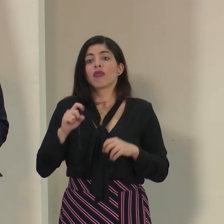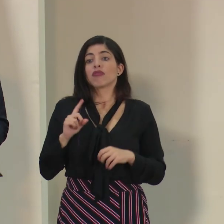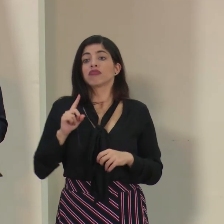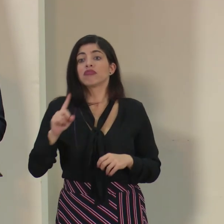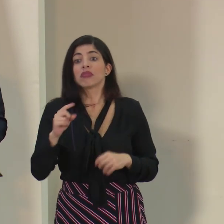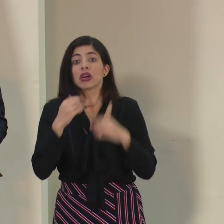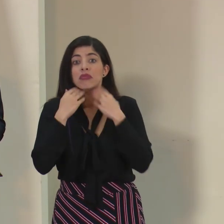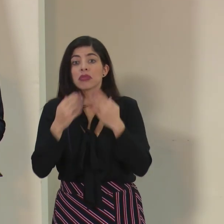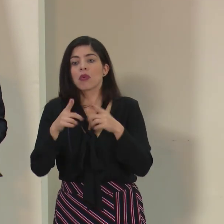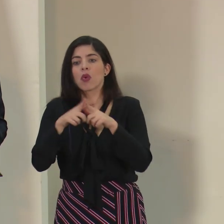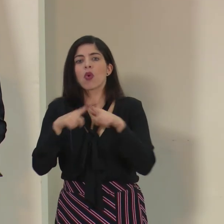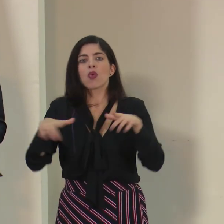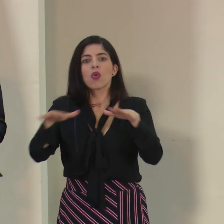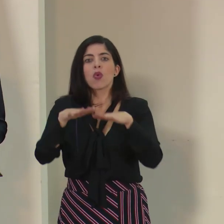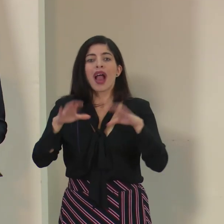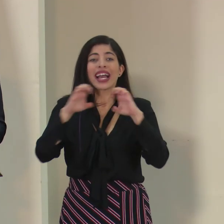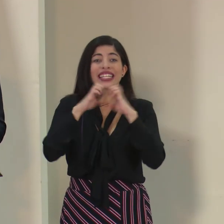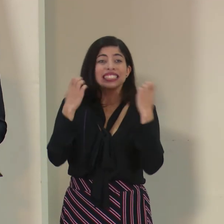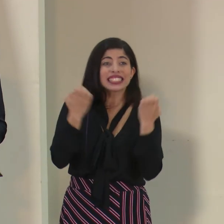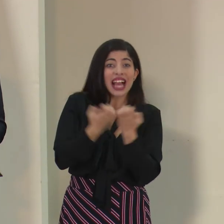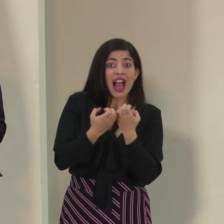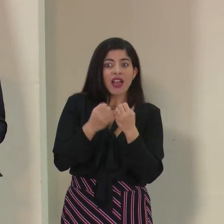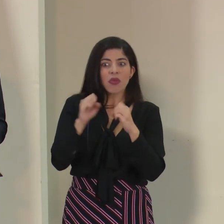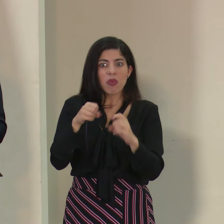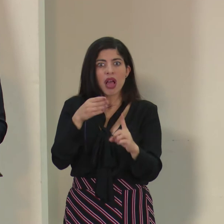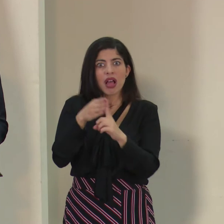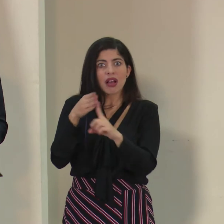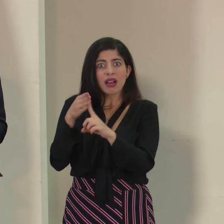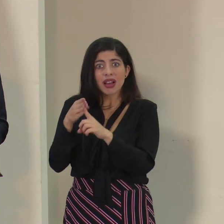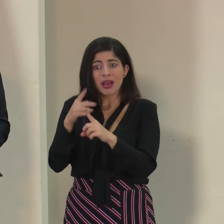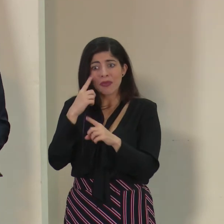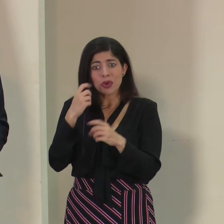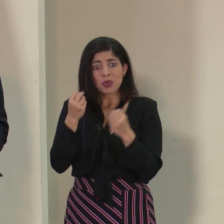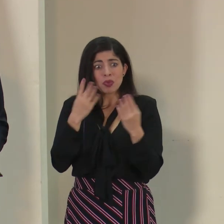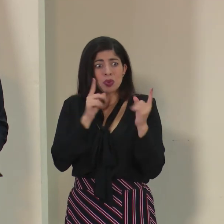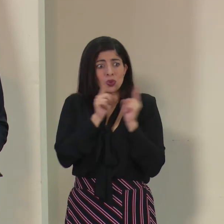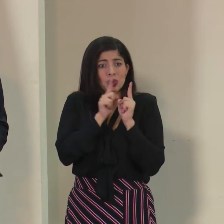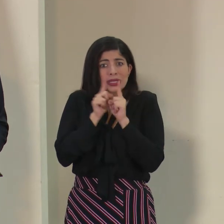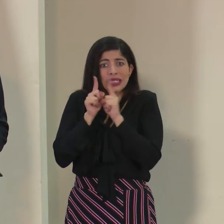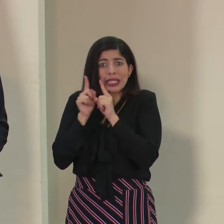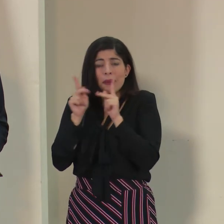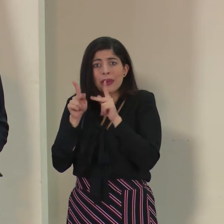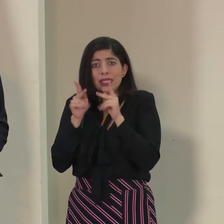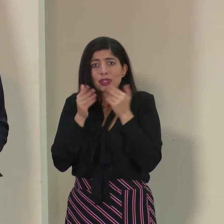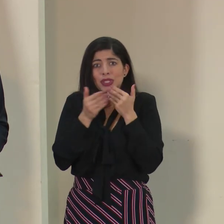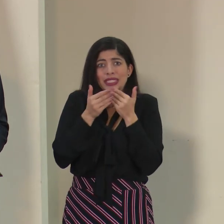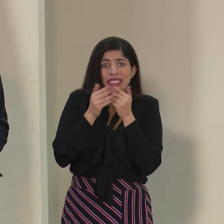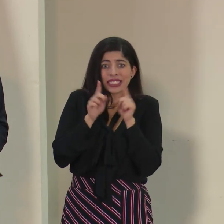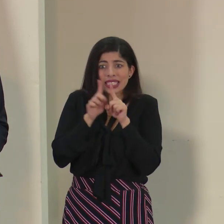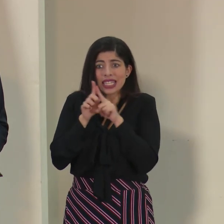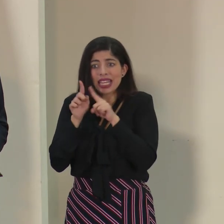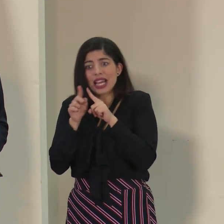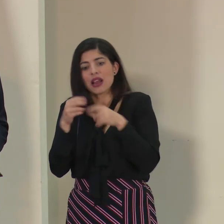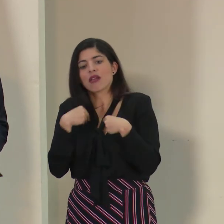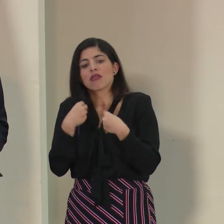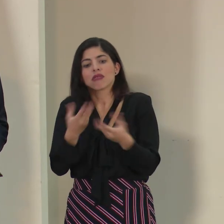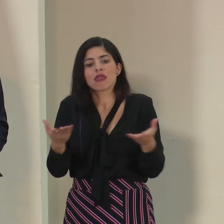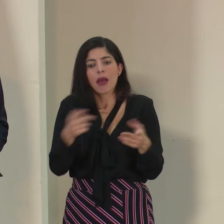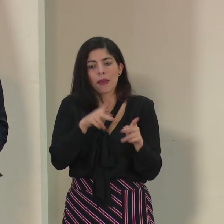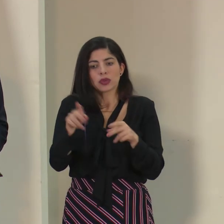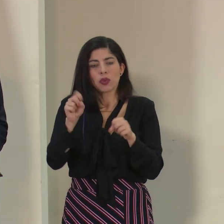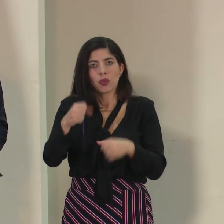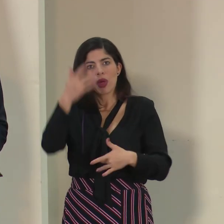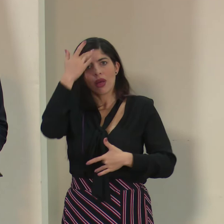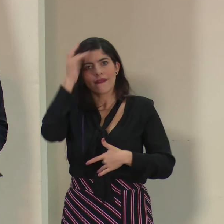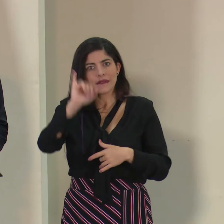en lugares como los estadios, en donde hay pues obviamente una cercanía mucho más intensa de las personas, está exponiéndolos a la